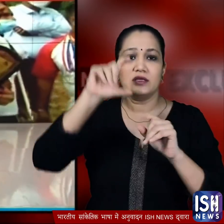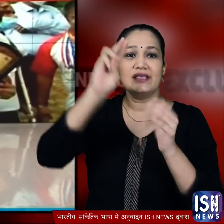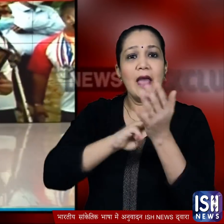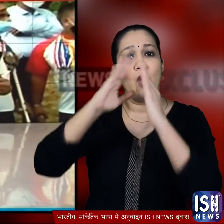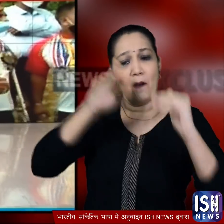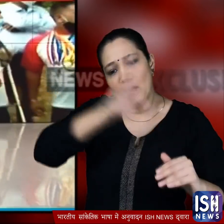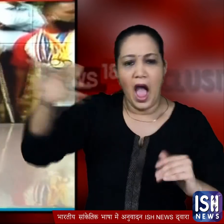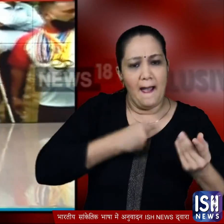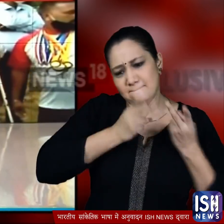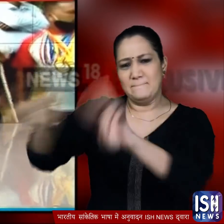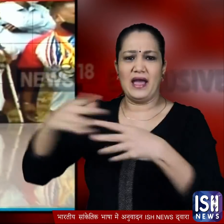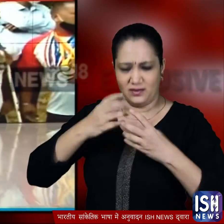के बाहर पहुँचे शुरुआत में वहां पहुँचकर